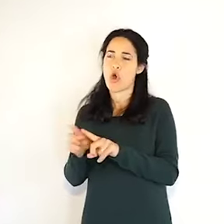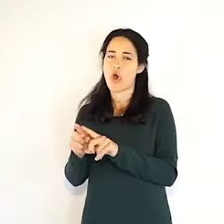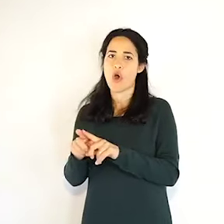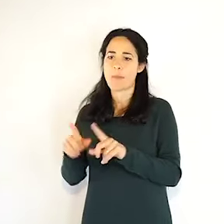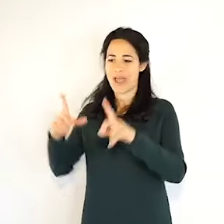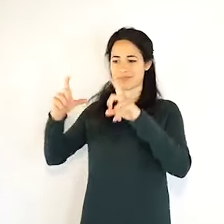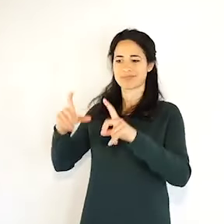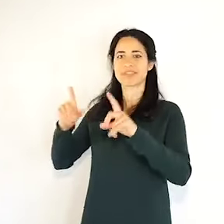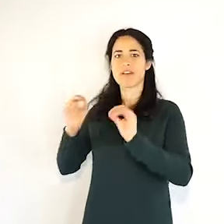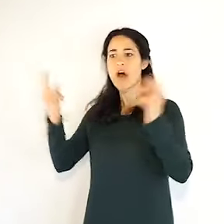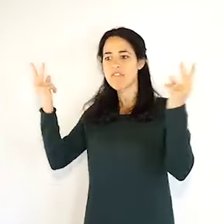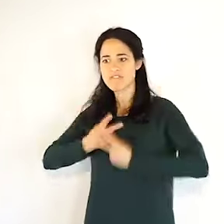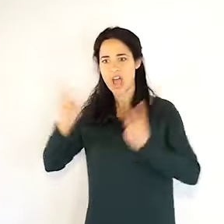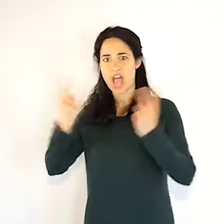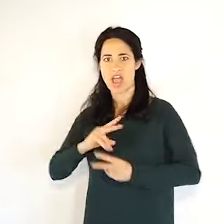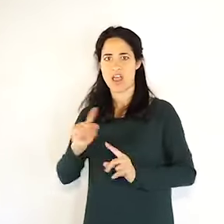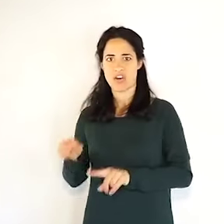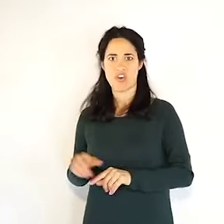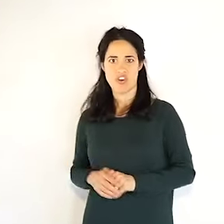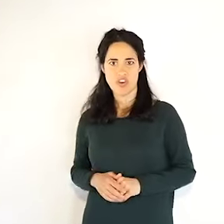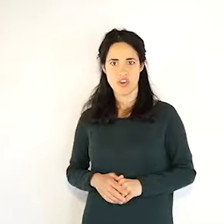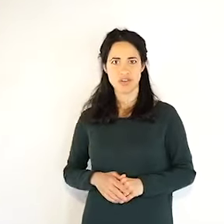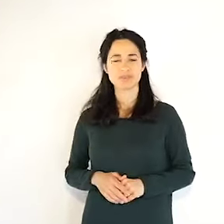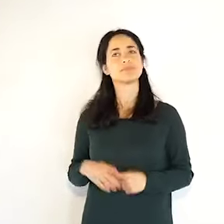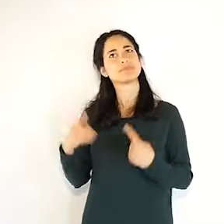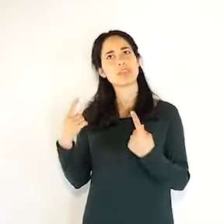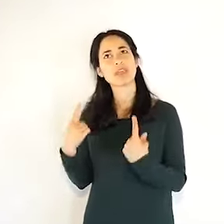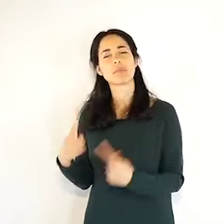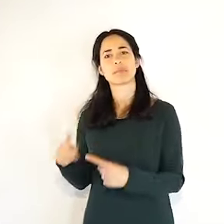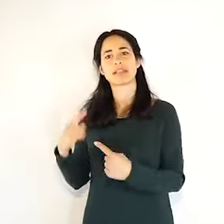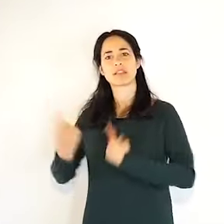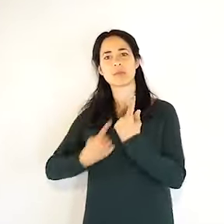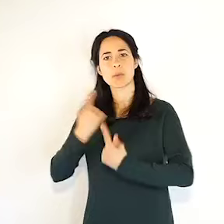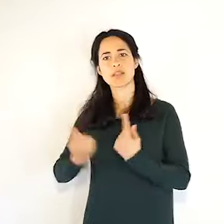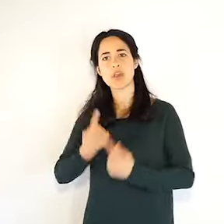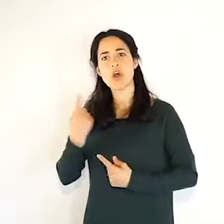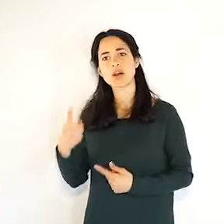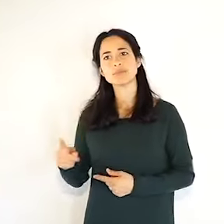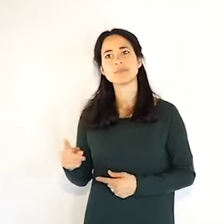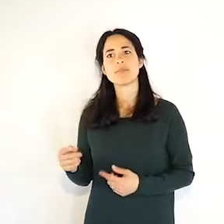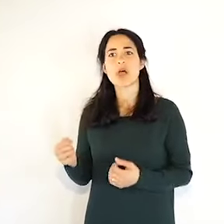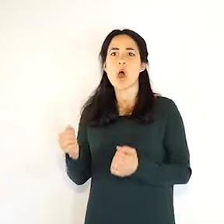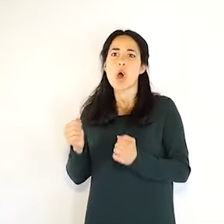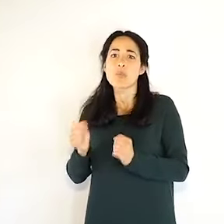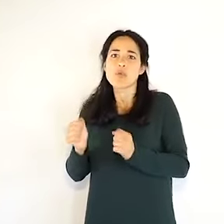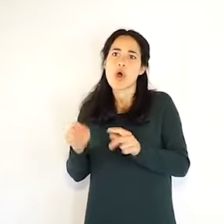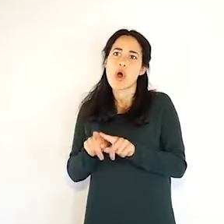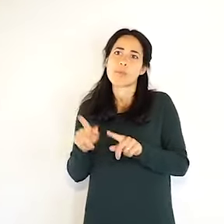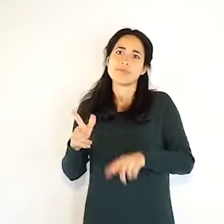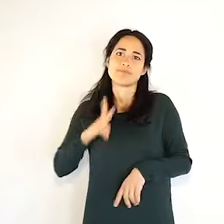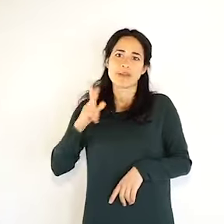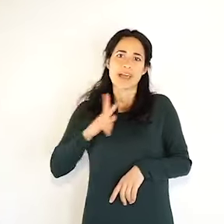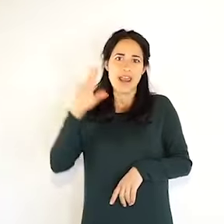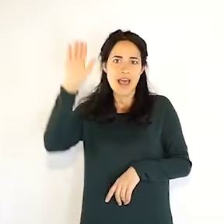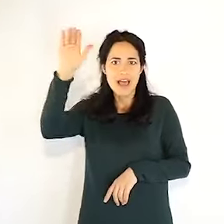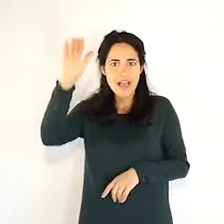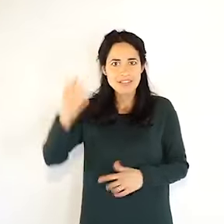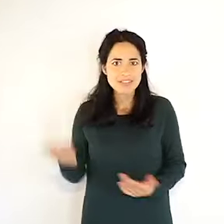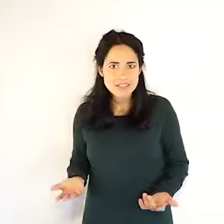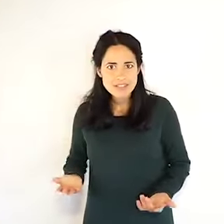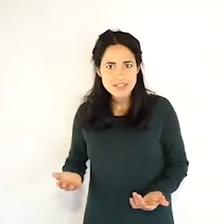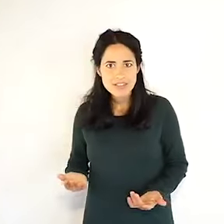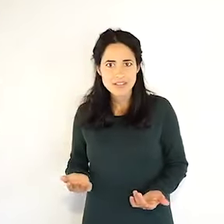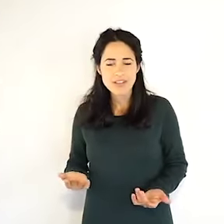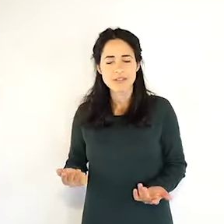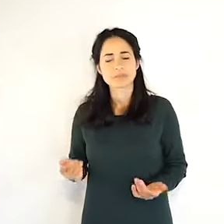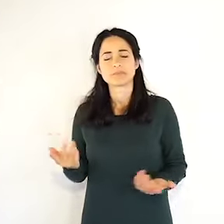un umore più positivo alle persone, ecco, sacrifici che stiamo facendo sono sacrifici